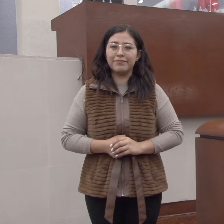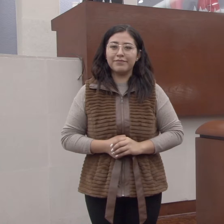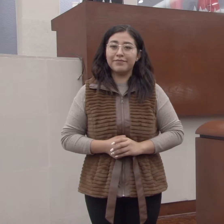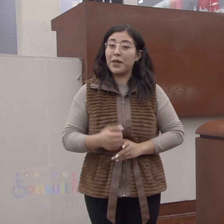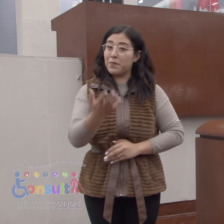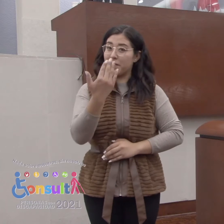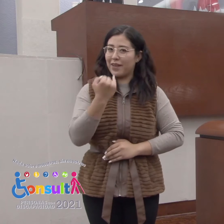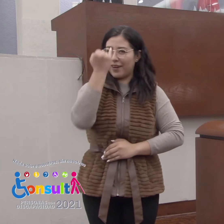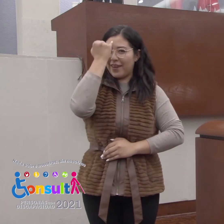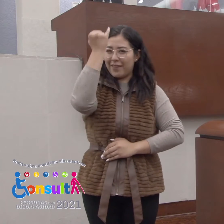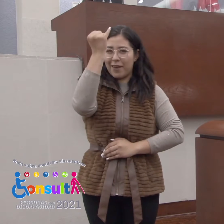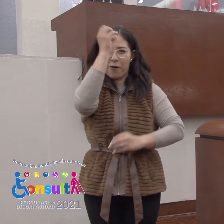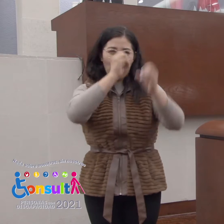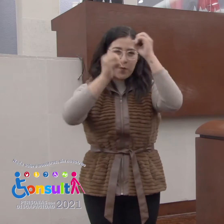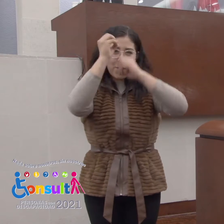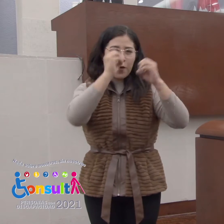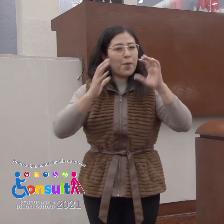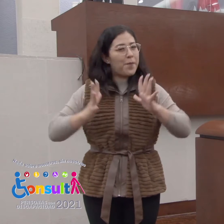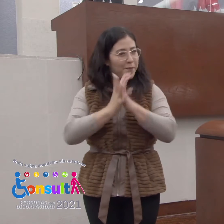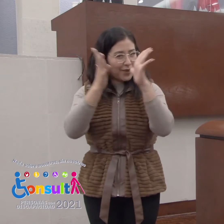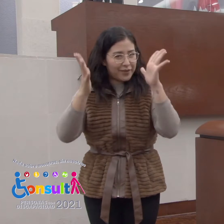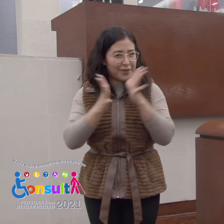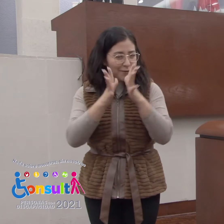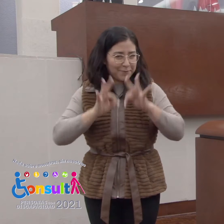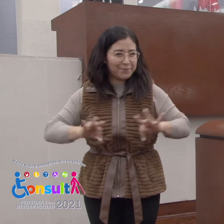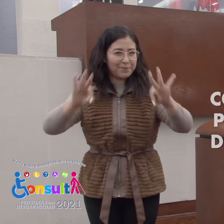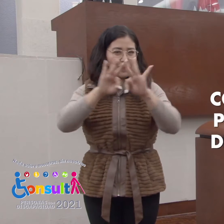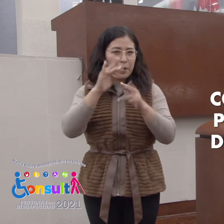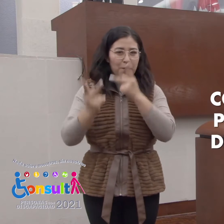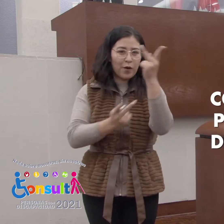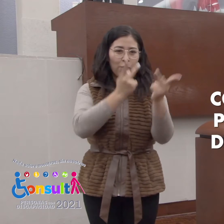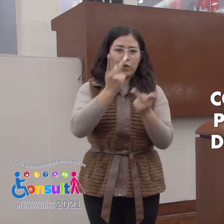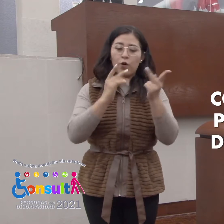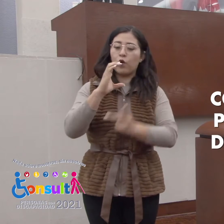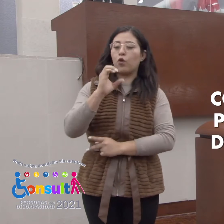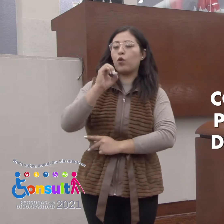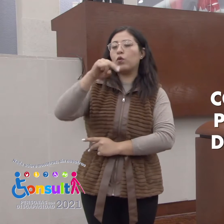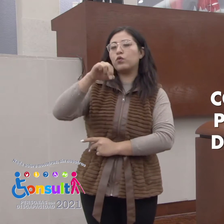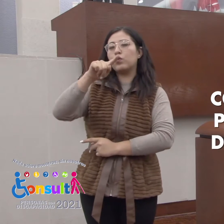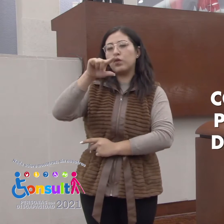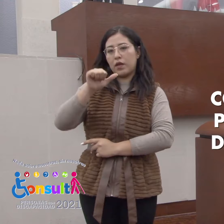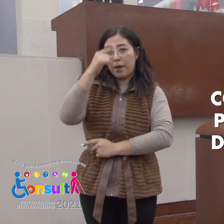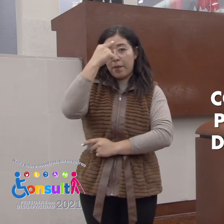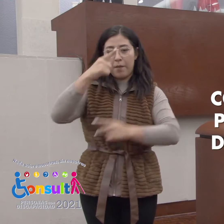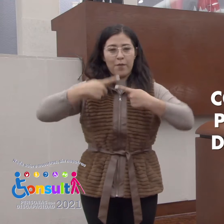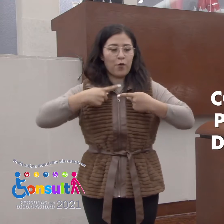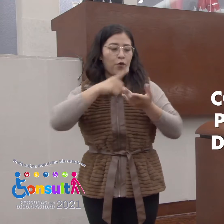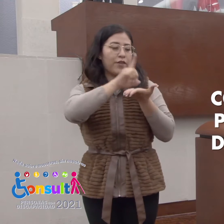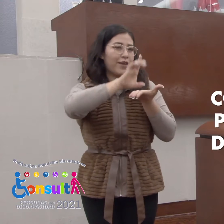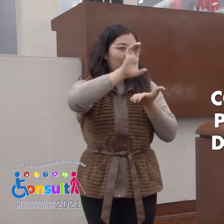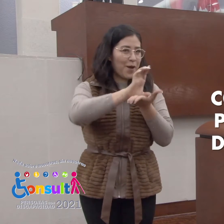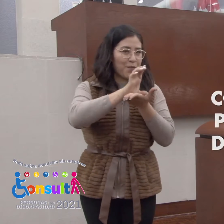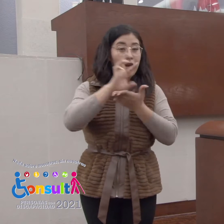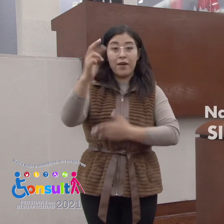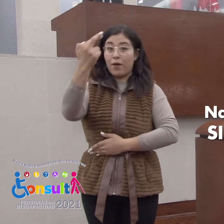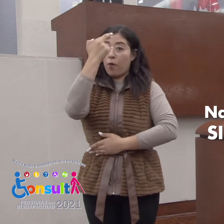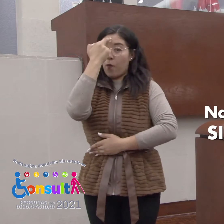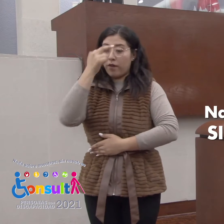Aporta tus ideas y opiniones. Participa en la consulta a las personas con discapacidad. Recuerda,